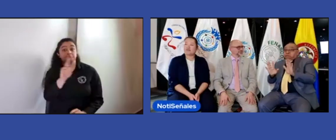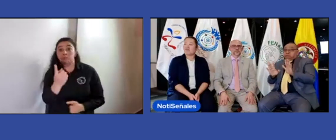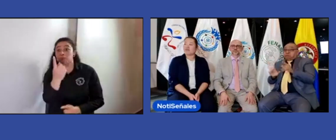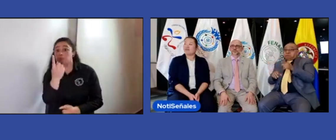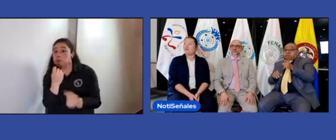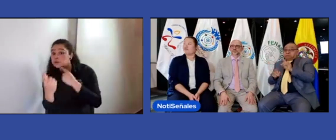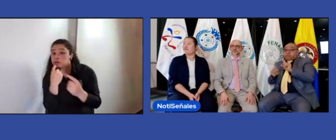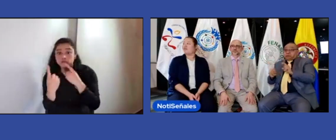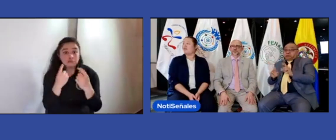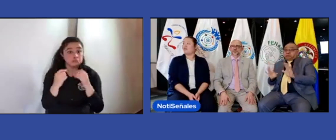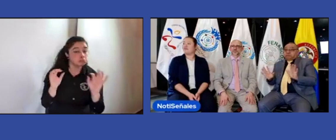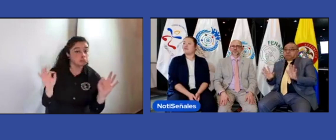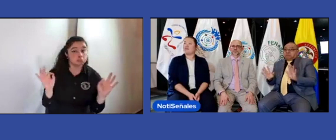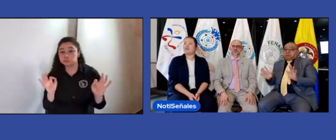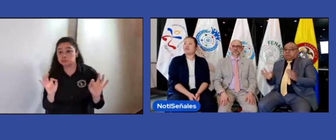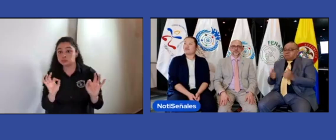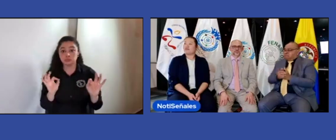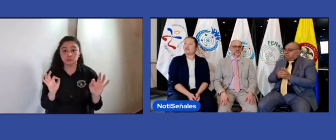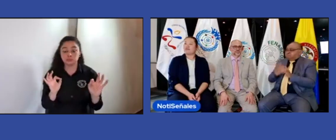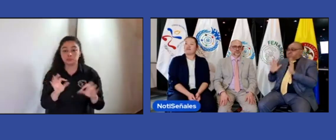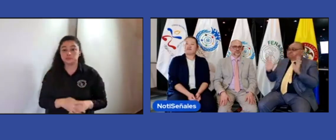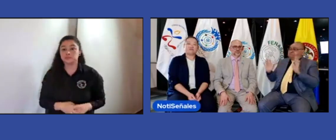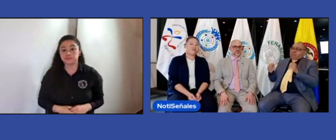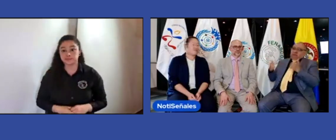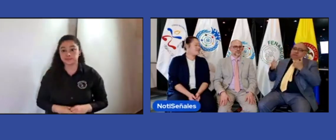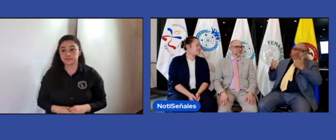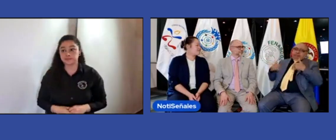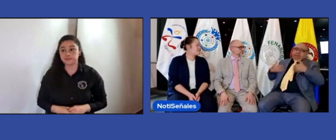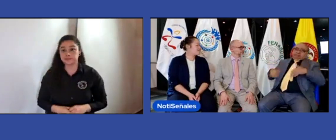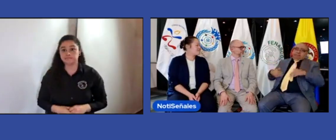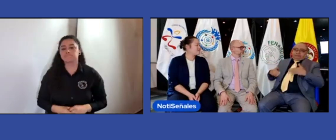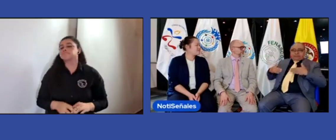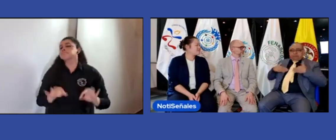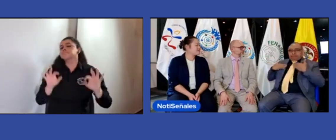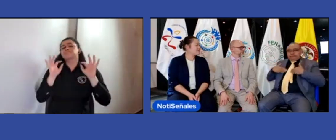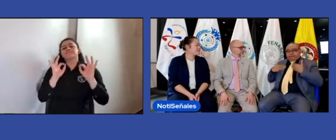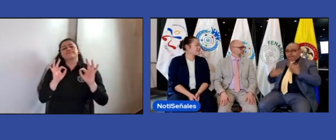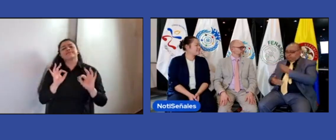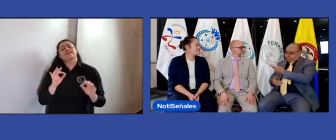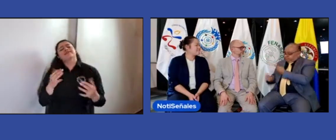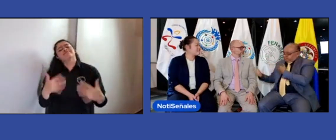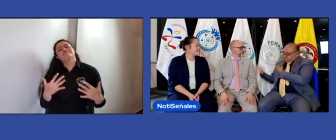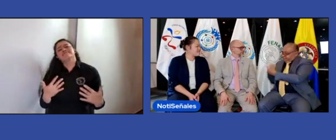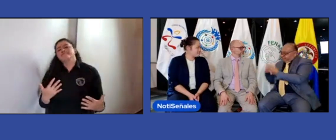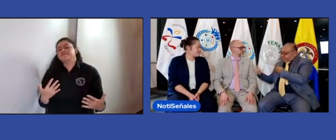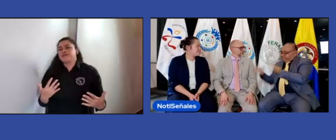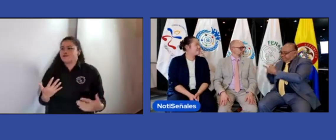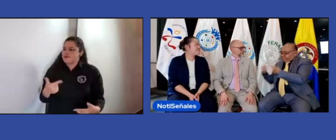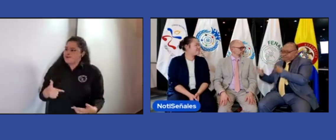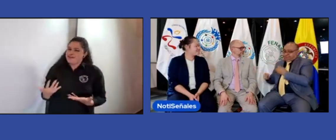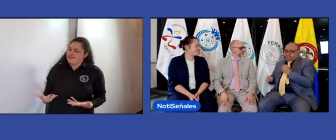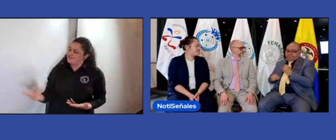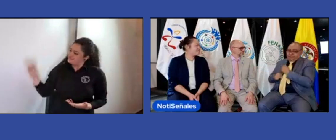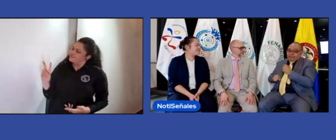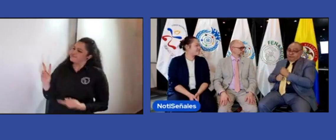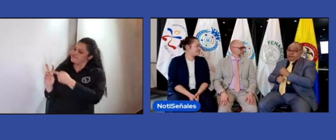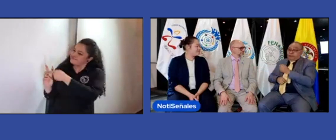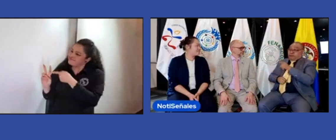perfecto creo que no tenemos más preguntas ¿verdad? bien nuevamente muchísimas gracias por tu asistencia Joe